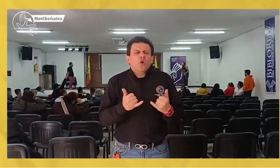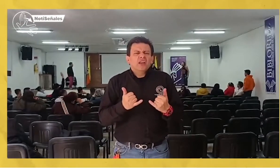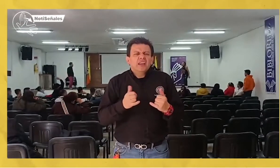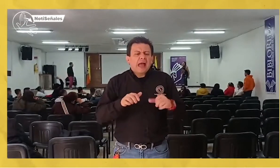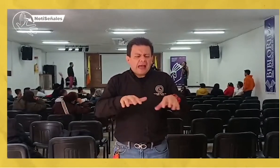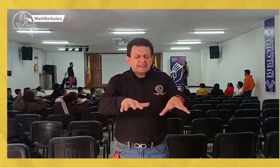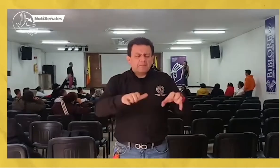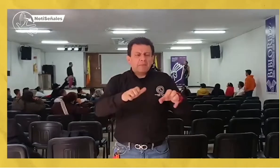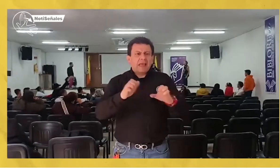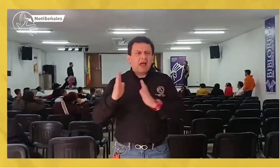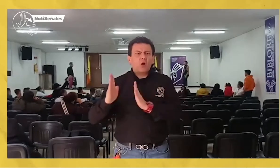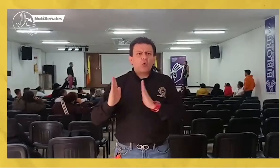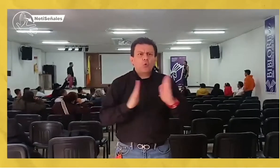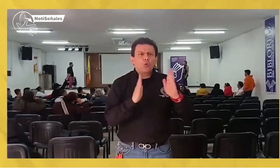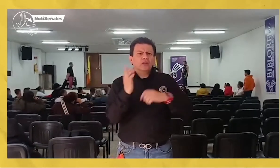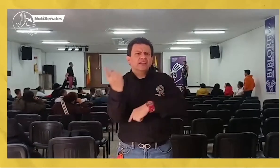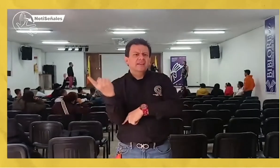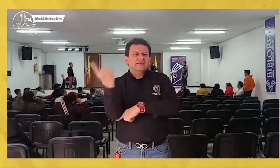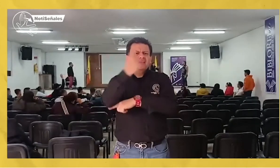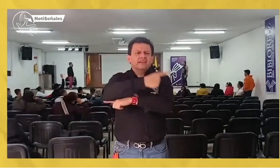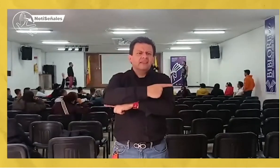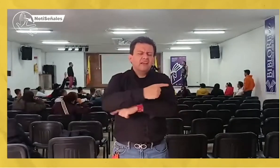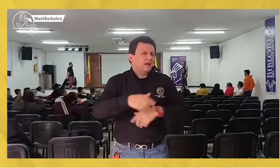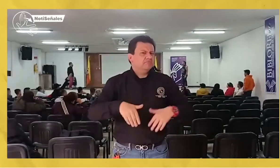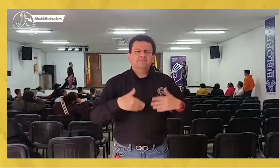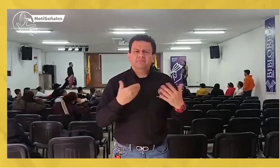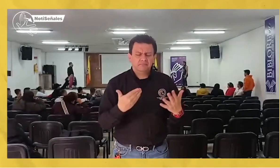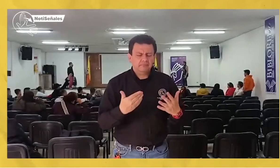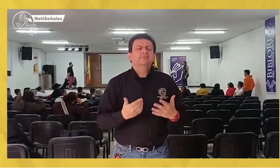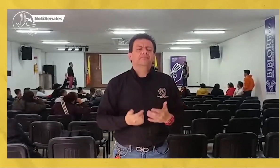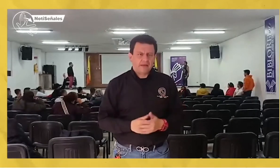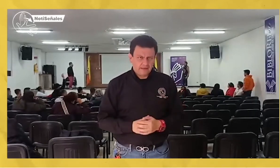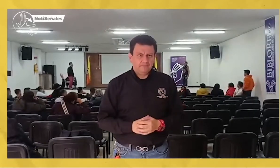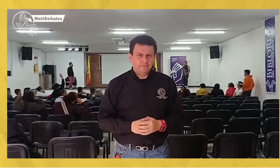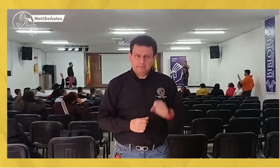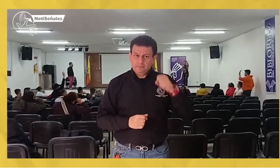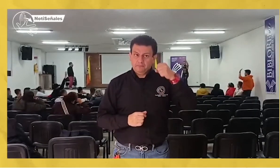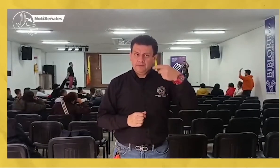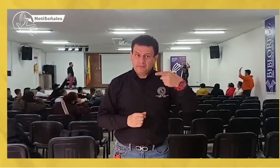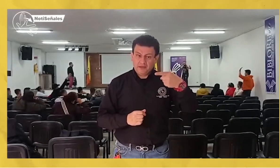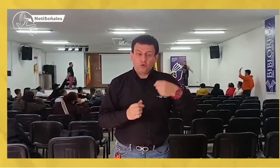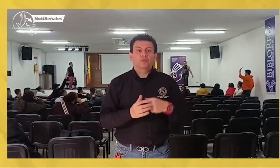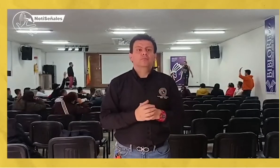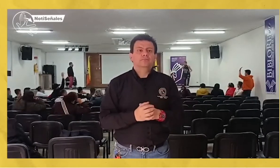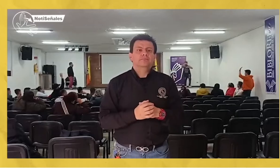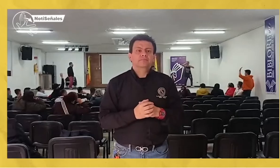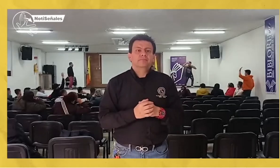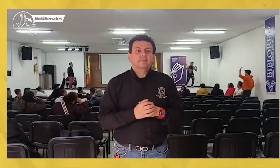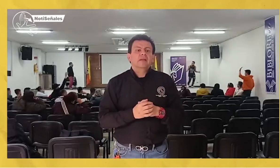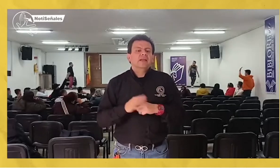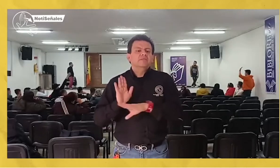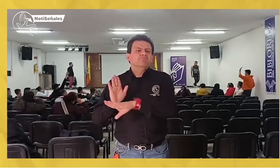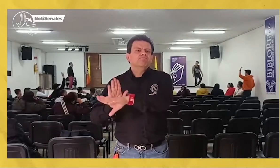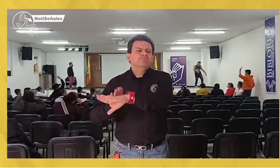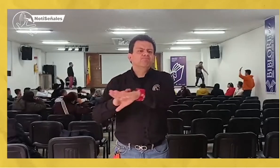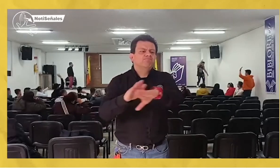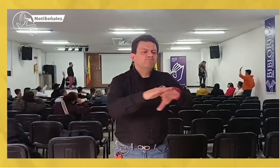El orden del día de la asamblea de hoy contemplan en su primer punto la